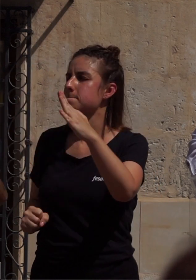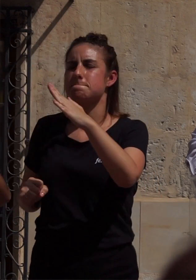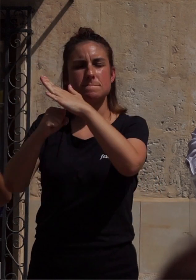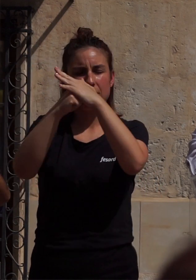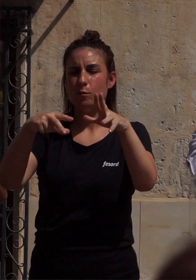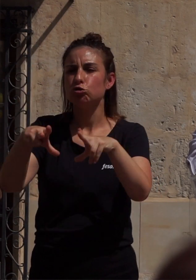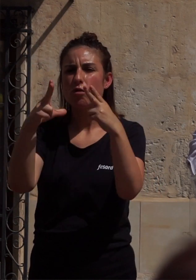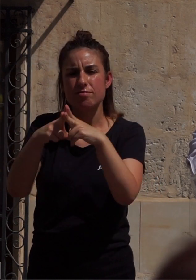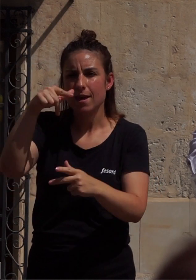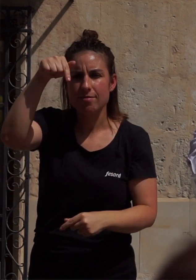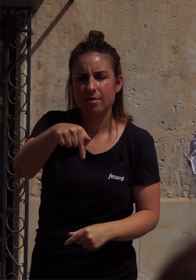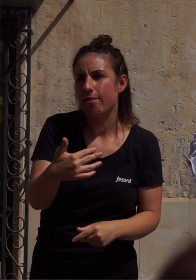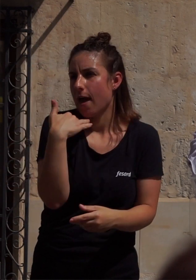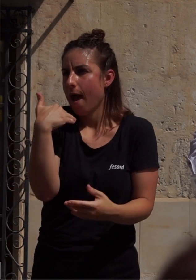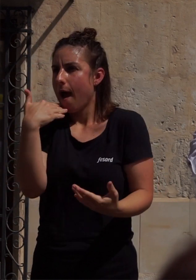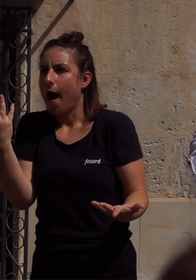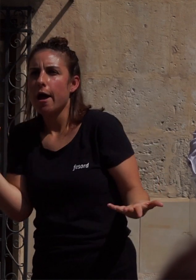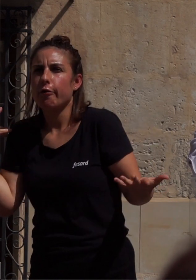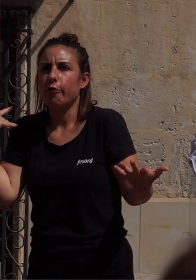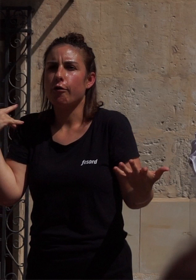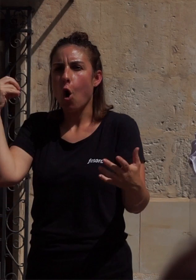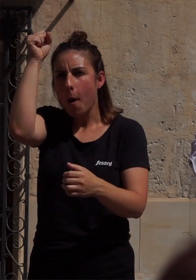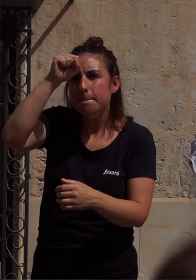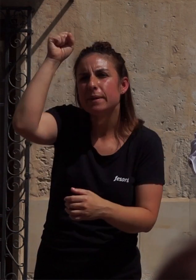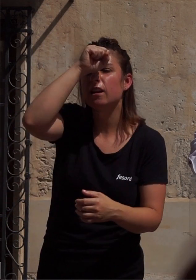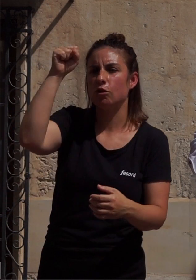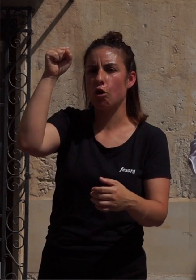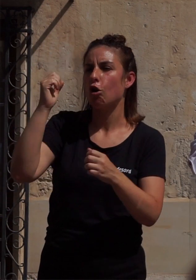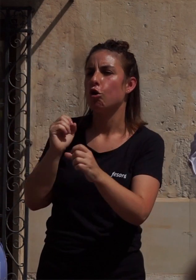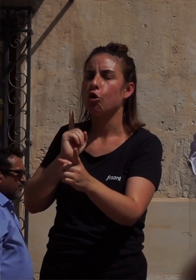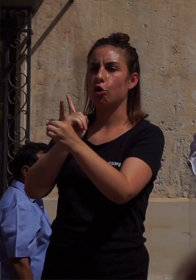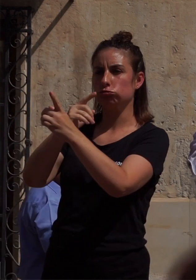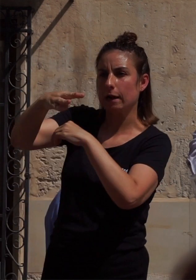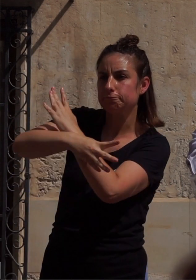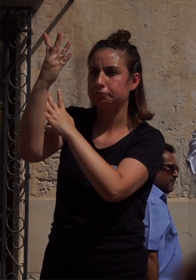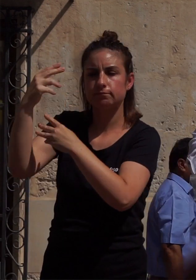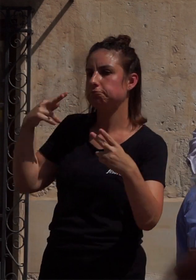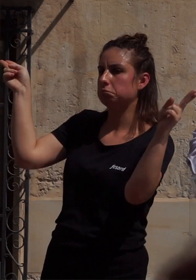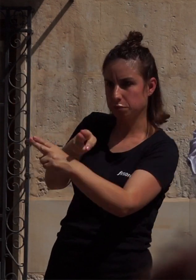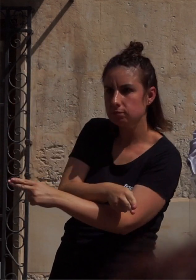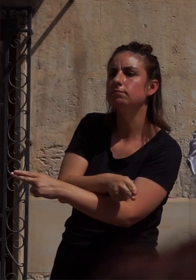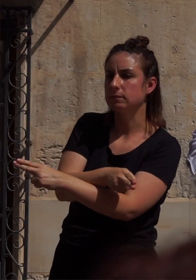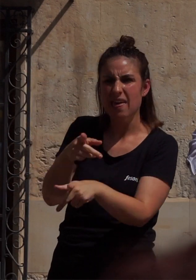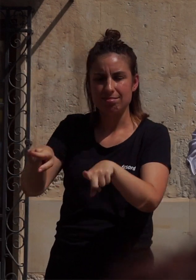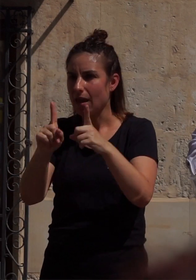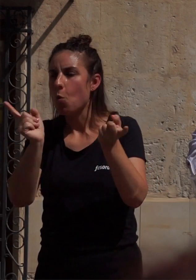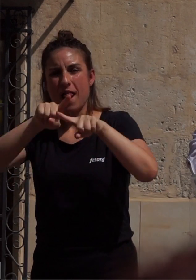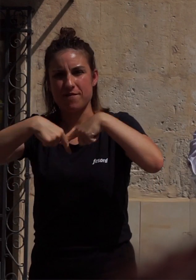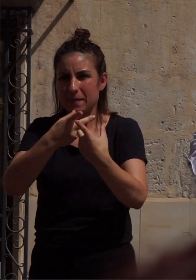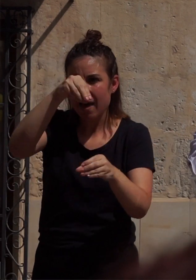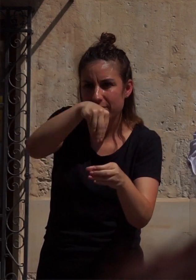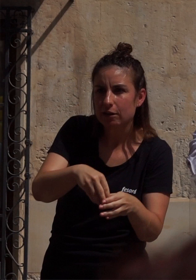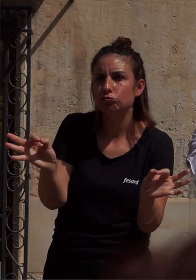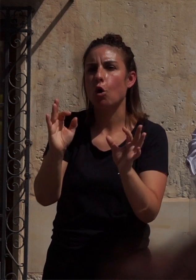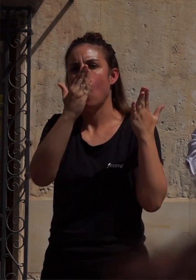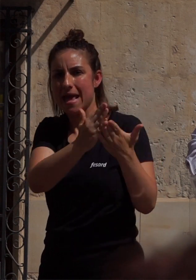sociedad cualquier tipo de manifestación contra las personas LGTBIQ, tanto en el ámbito familiar como en el